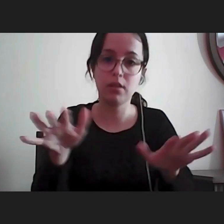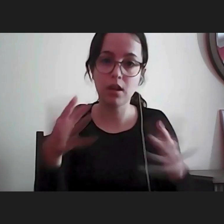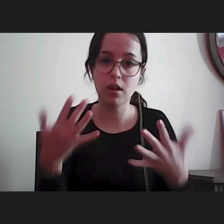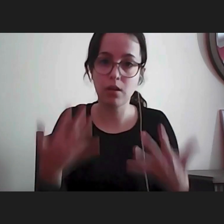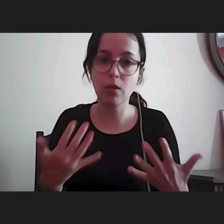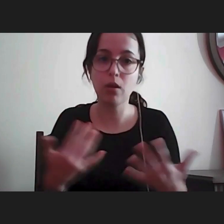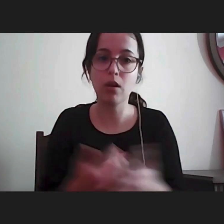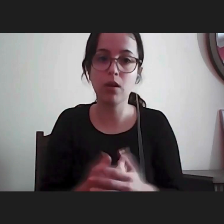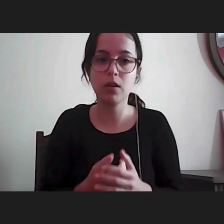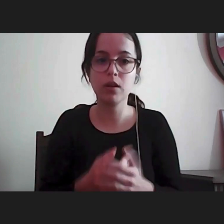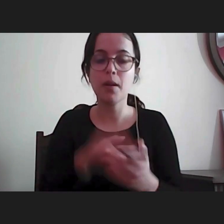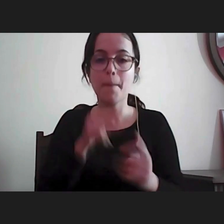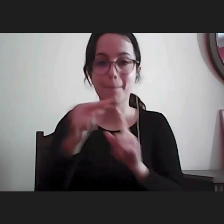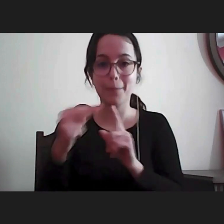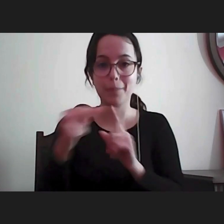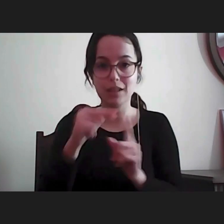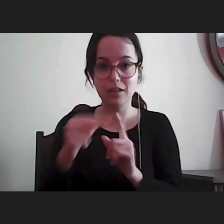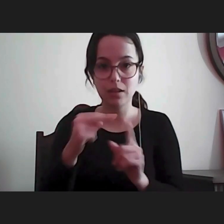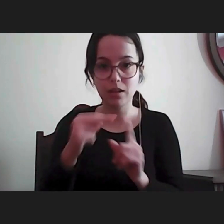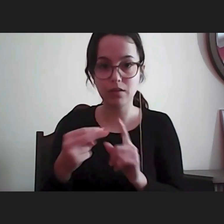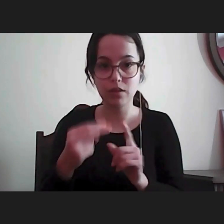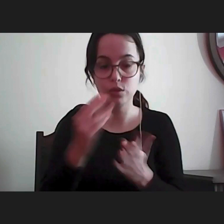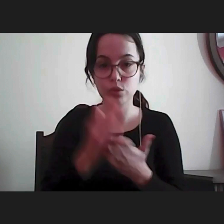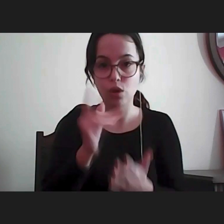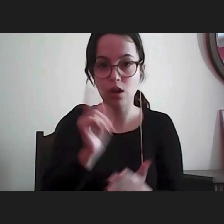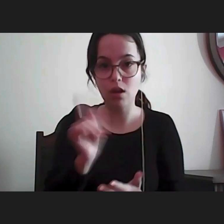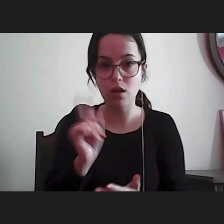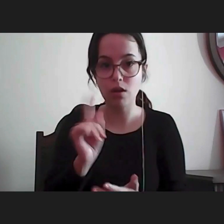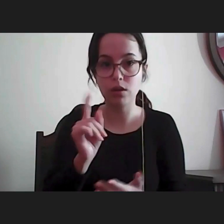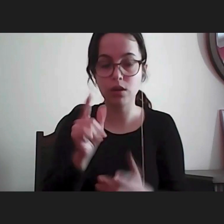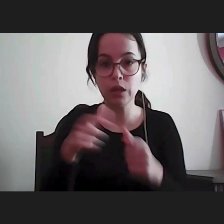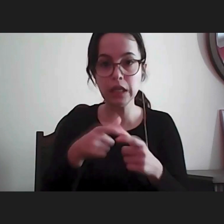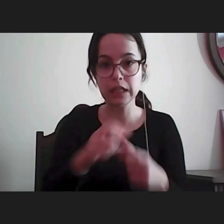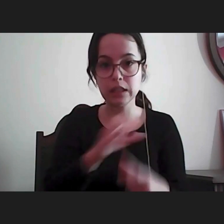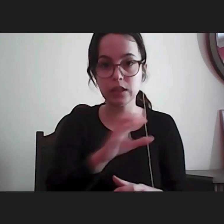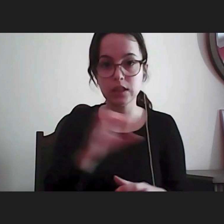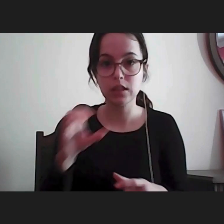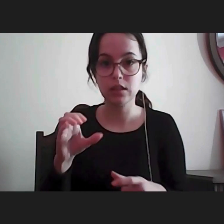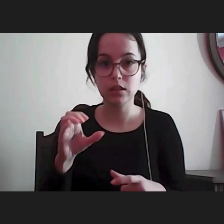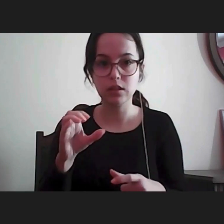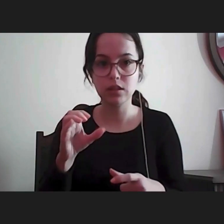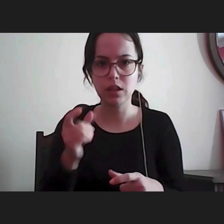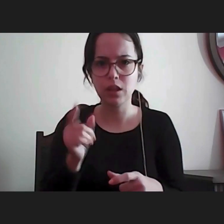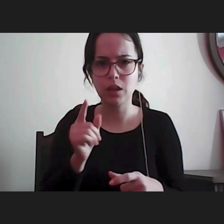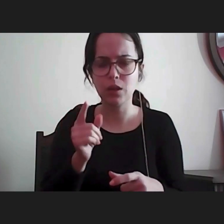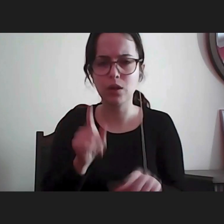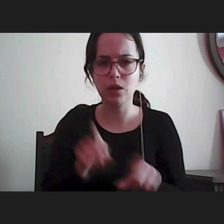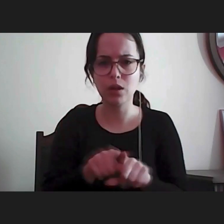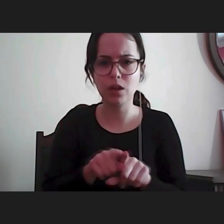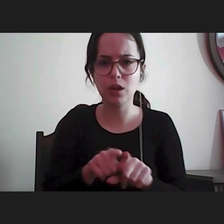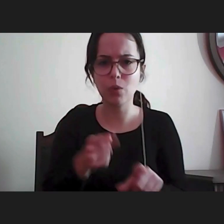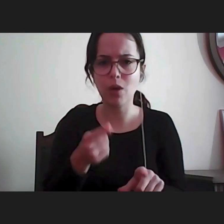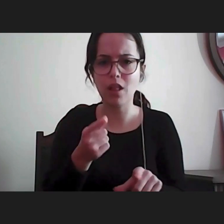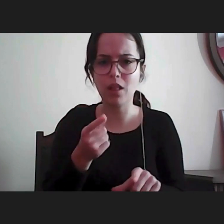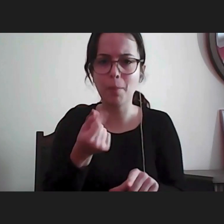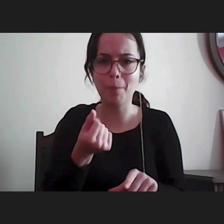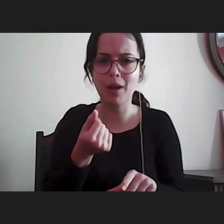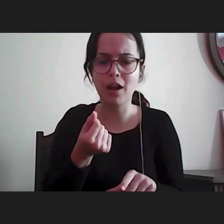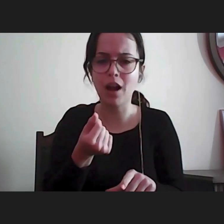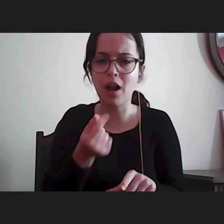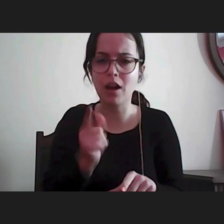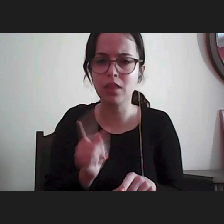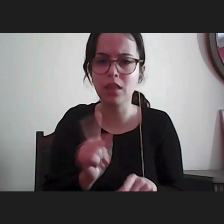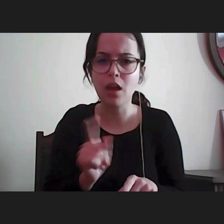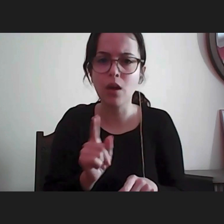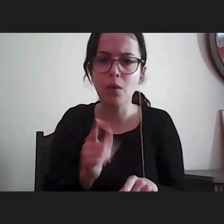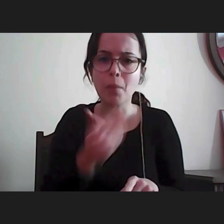visão de uma questão não só por exemplo do cartão de cidadão quer dizer não havia isenção a isenção não estava prevista portanto o pedido no